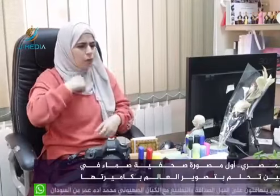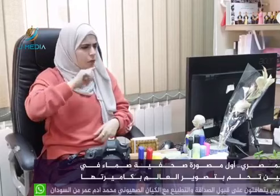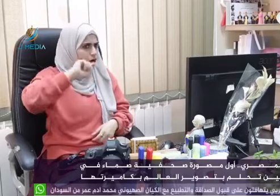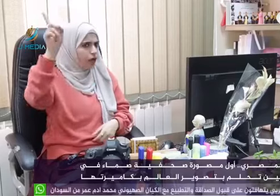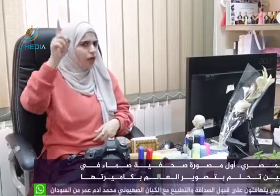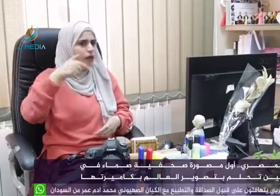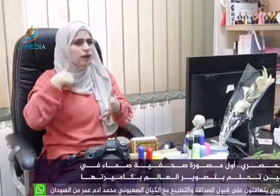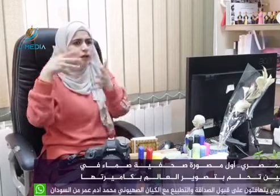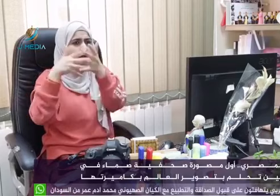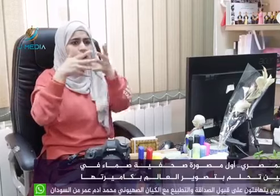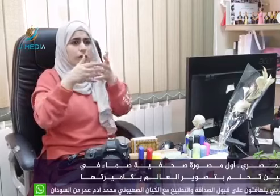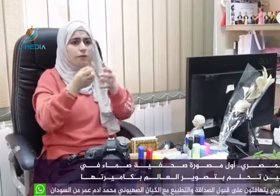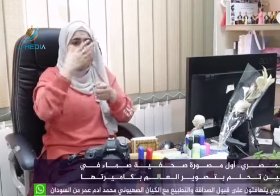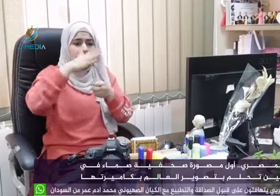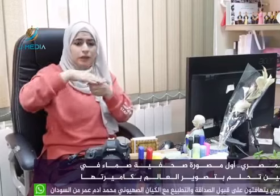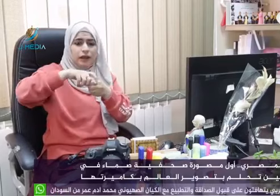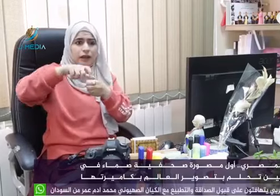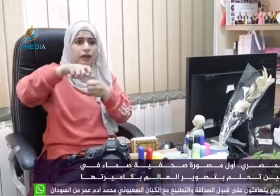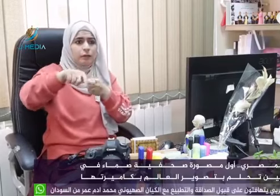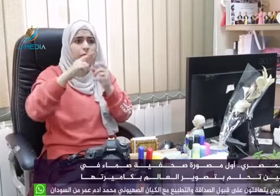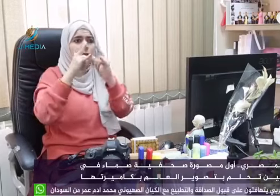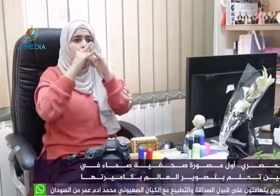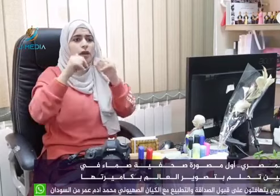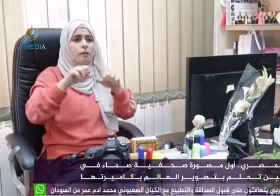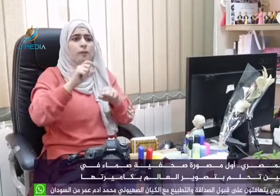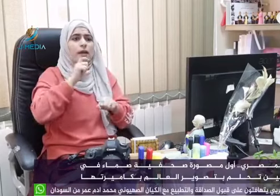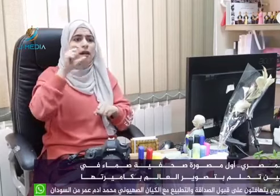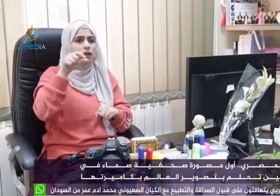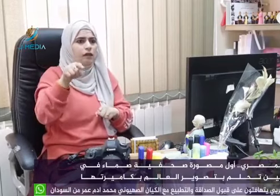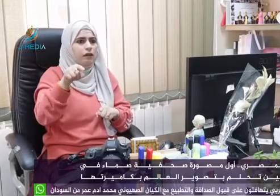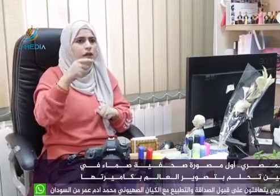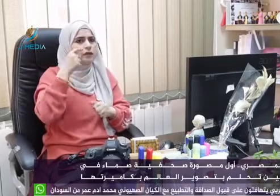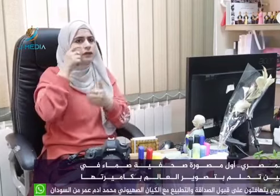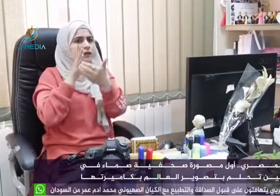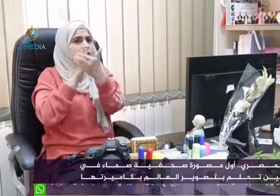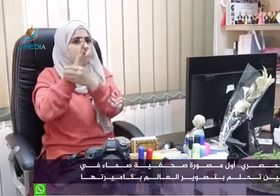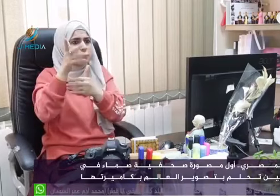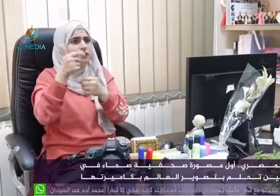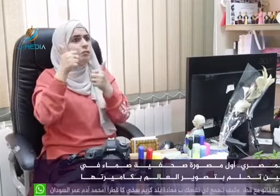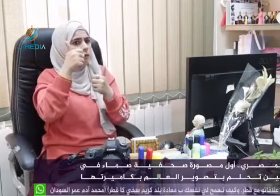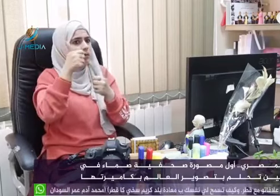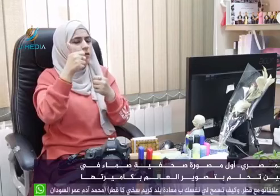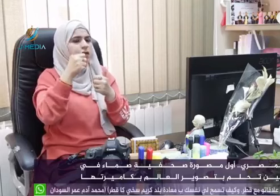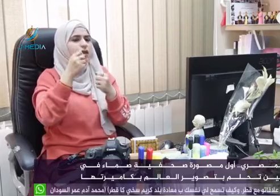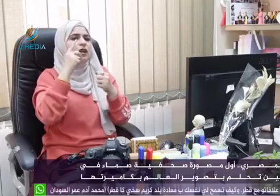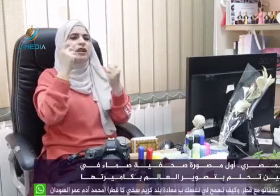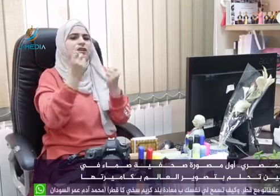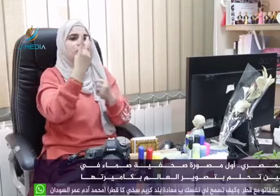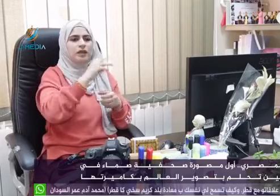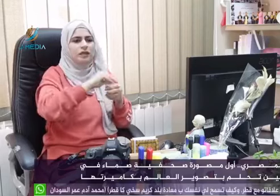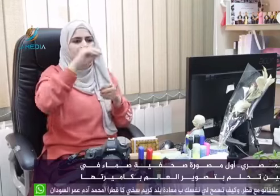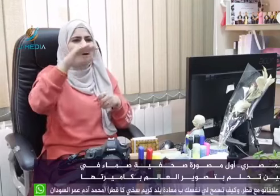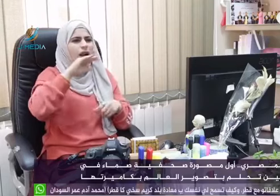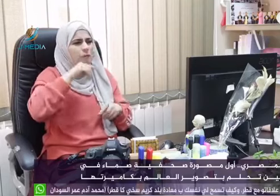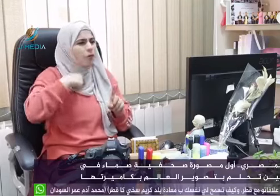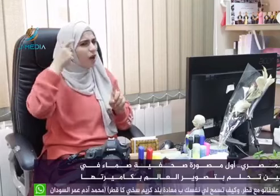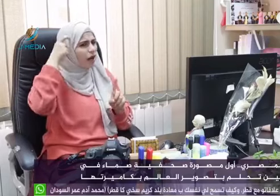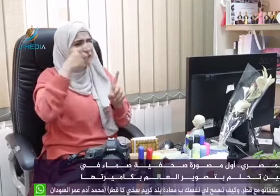فدايماً ناس يحكوا لنا خلوهن بالبيت ولكن أبوي كان مصر إننا نكمل تعليمنا انتقلنا للهلال